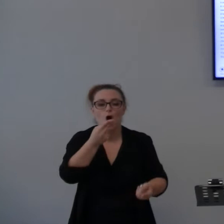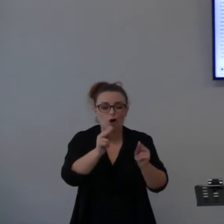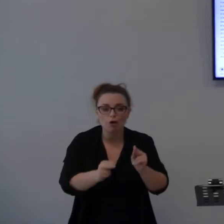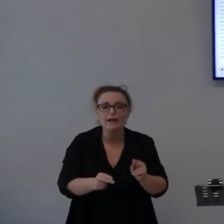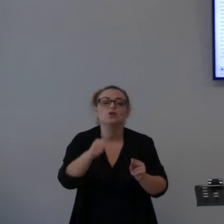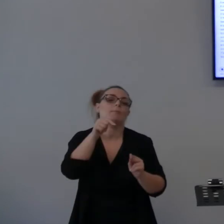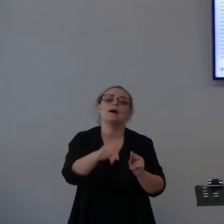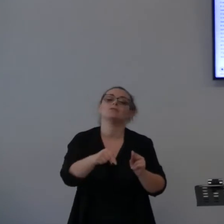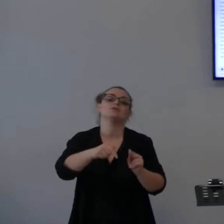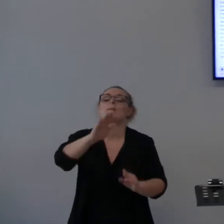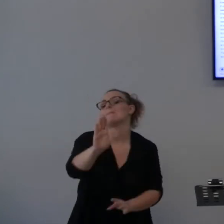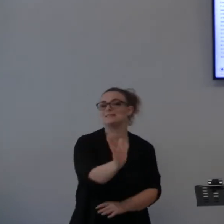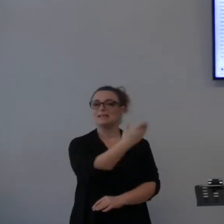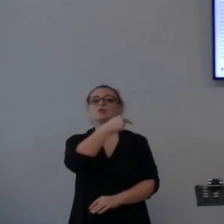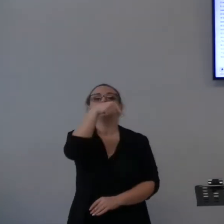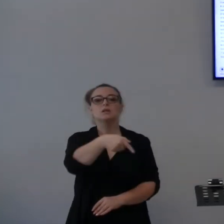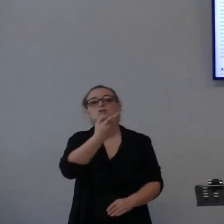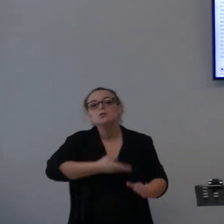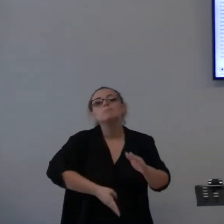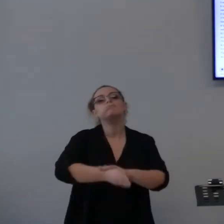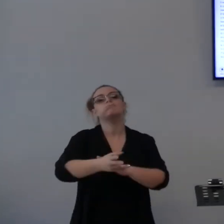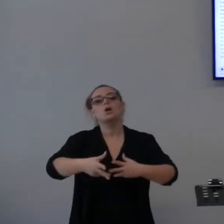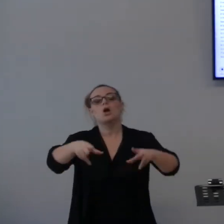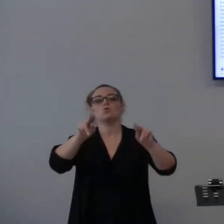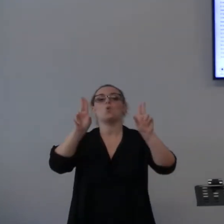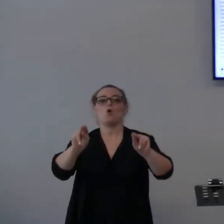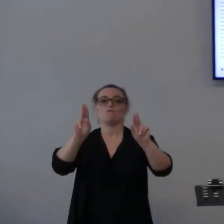Da qui ricominciamo un percorso insieme.